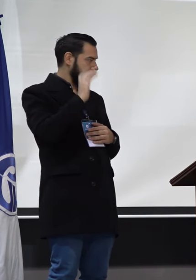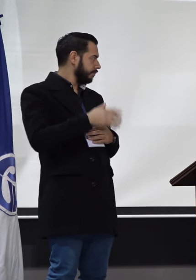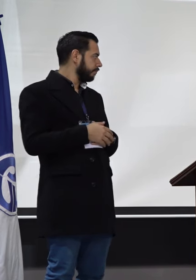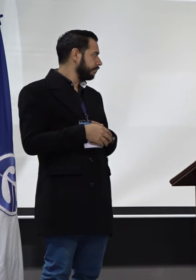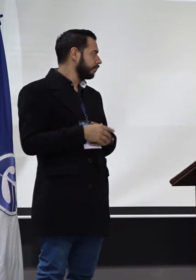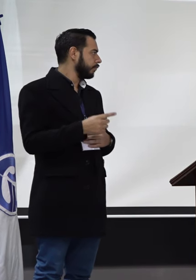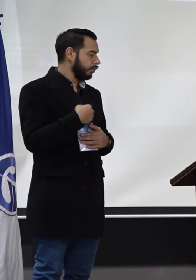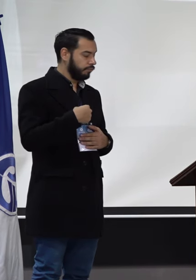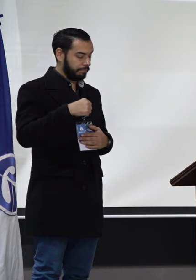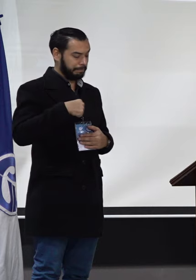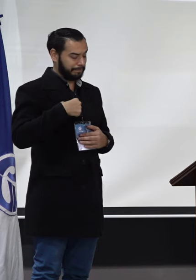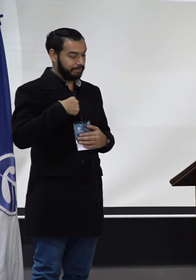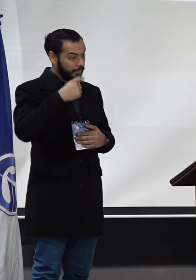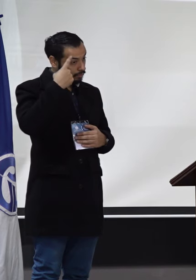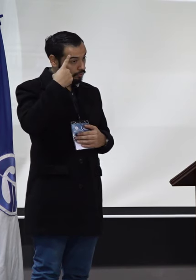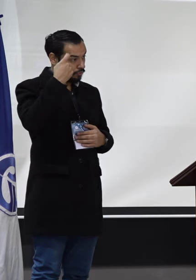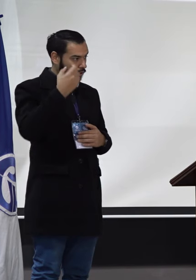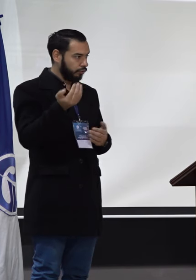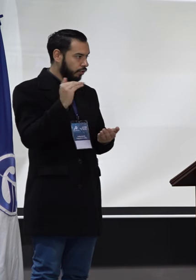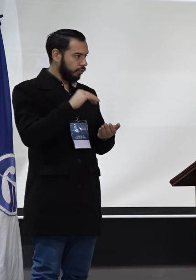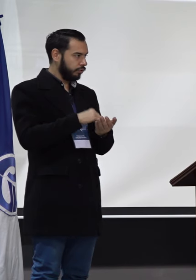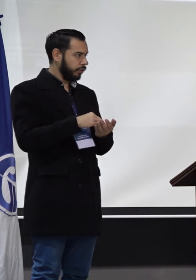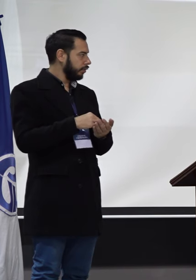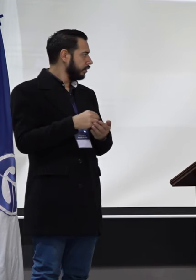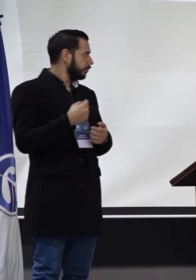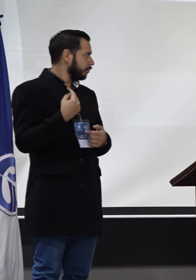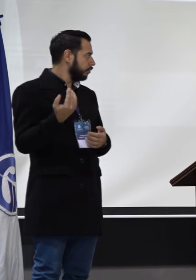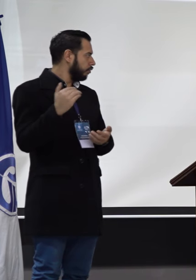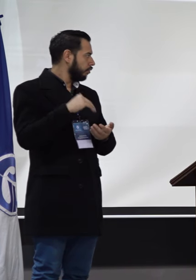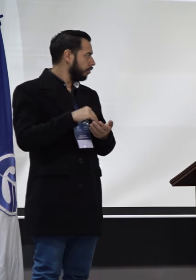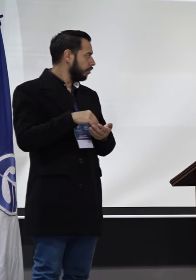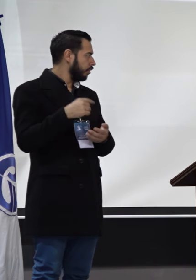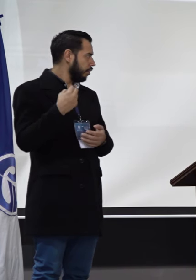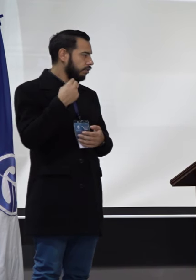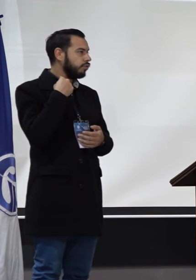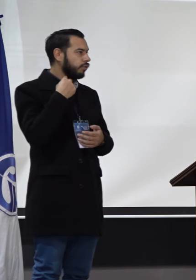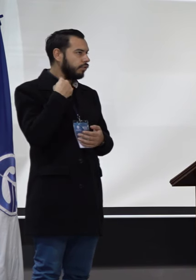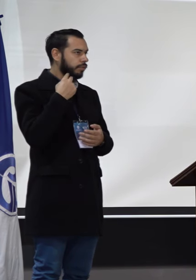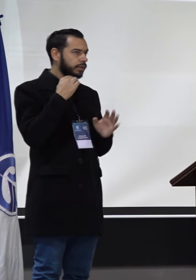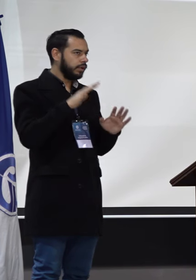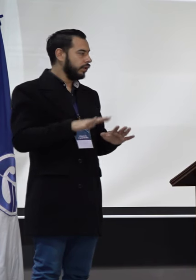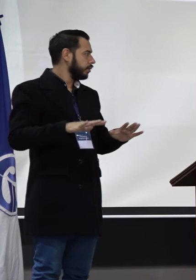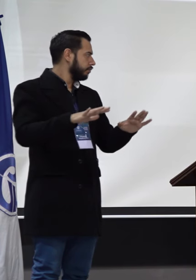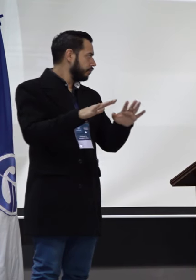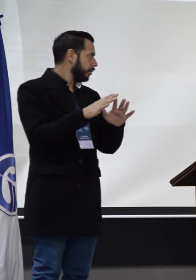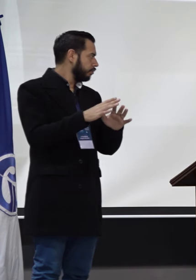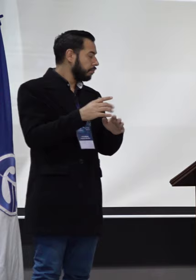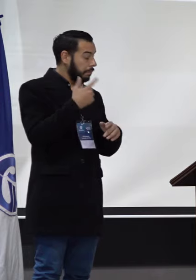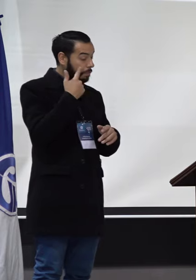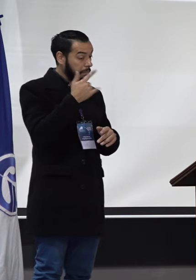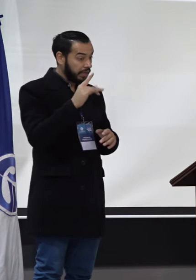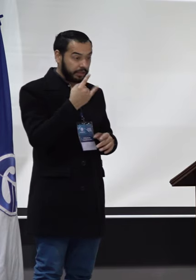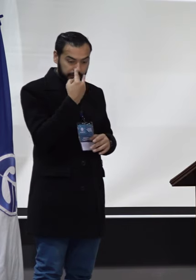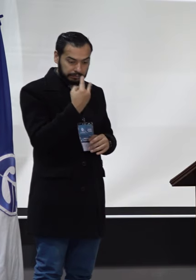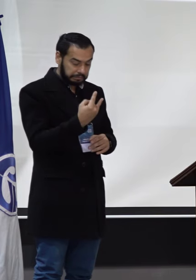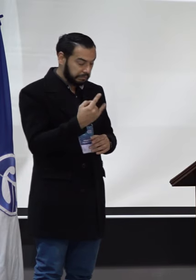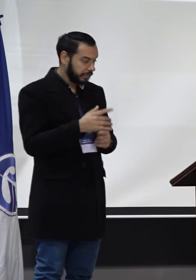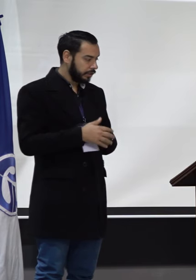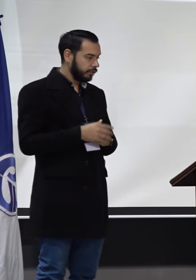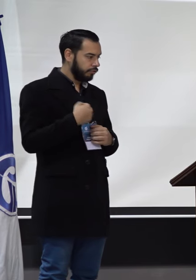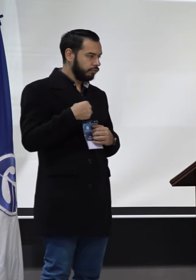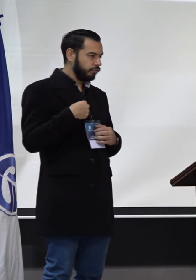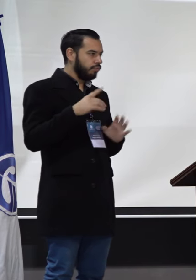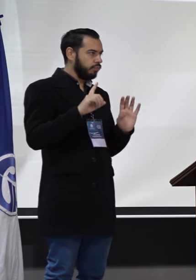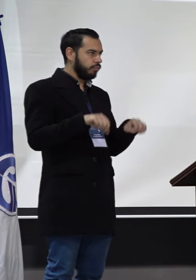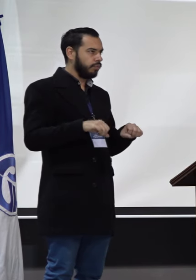Tengo el reto de volver acá, estuvimos acá en noviembre, a ponernos en un espacio que me parece interesante, donde